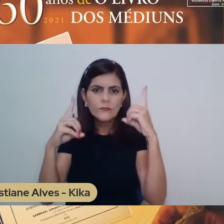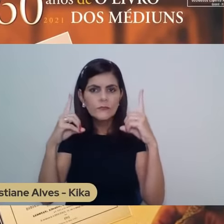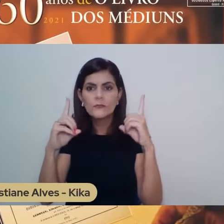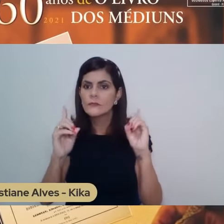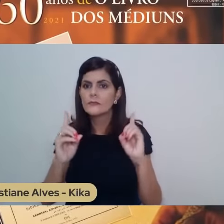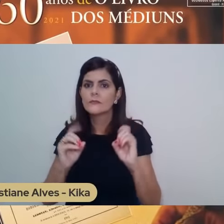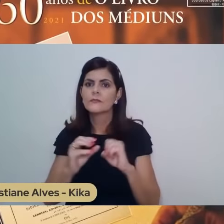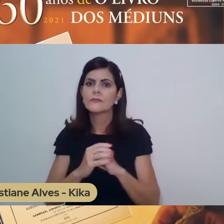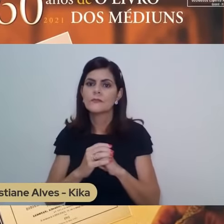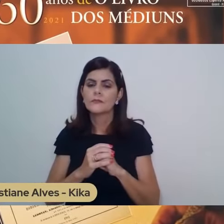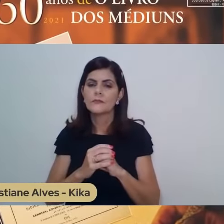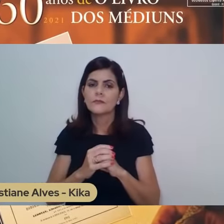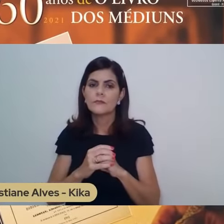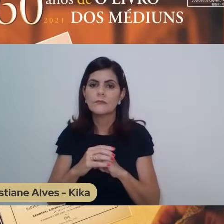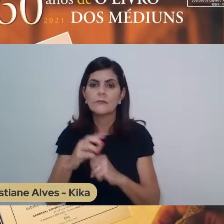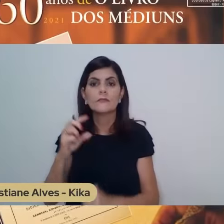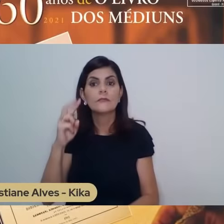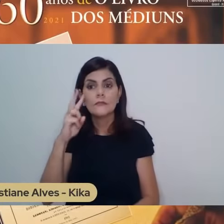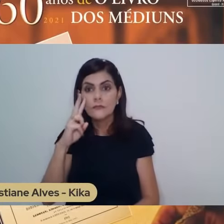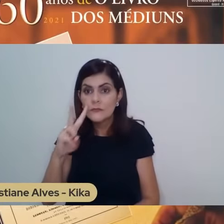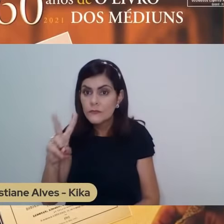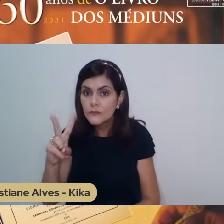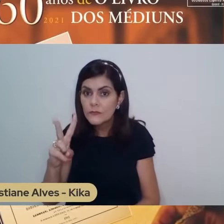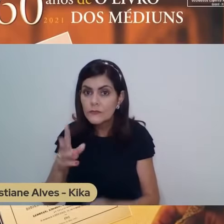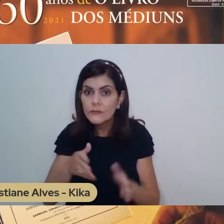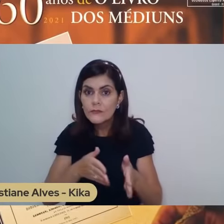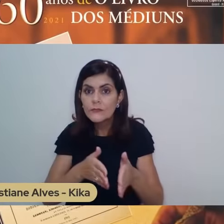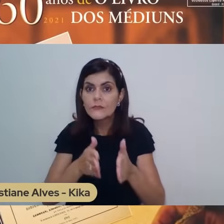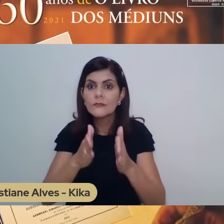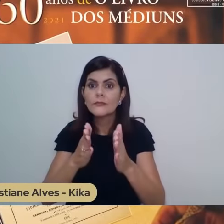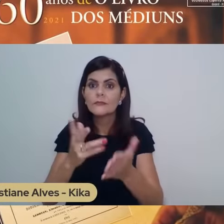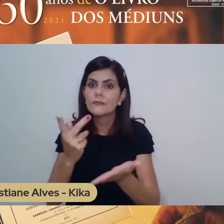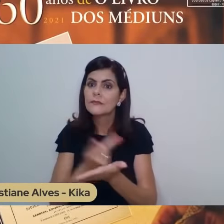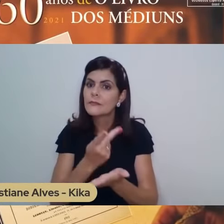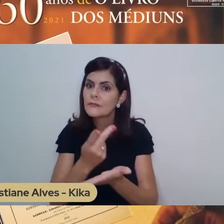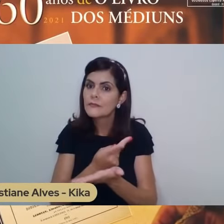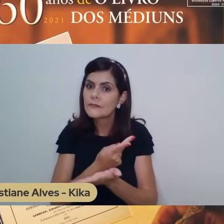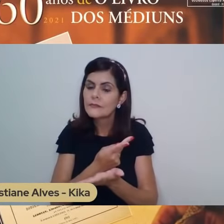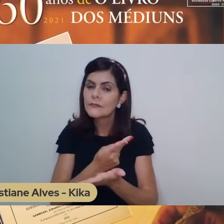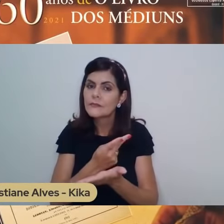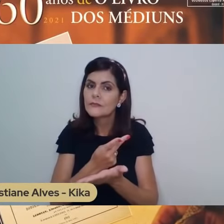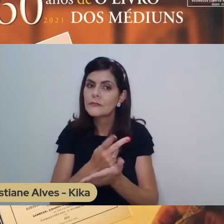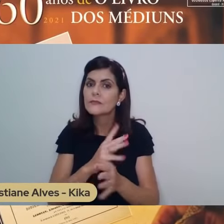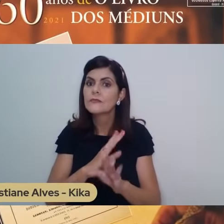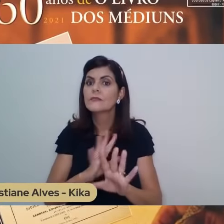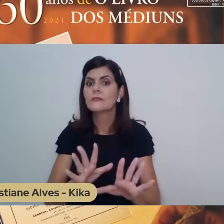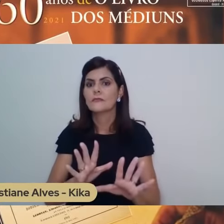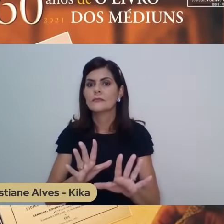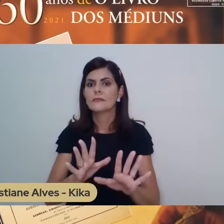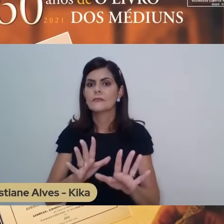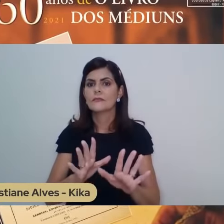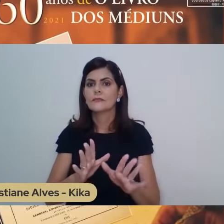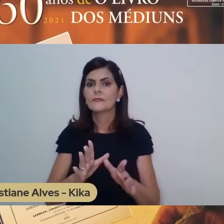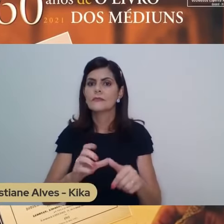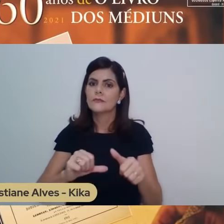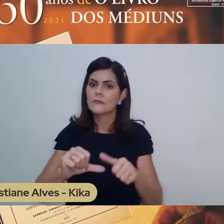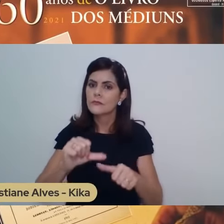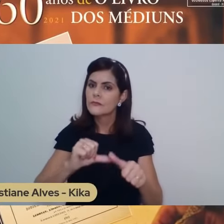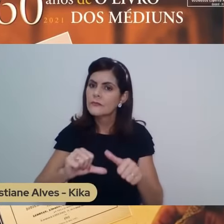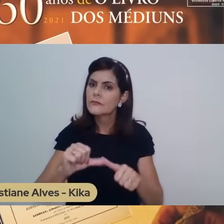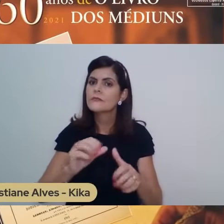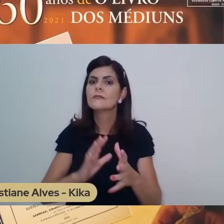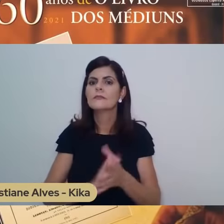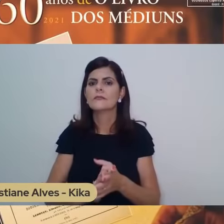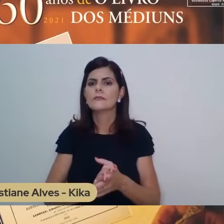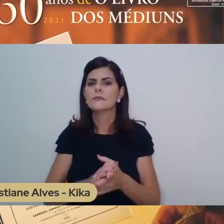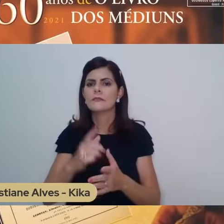Reconhecido o caminho equivocado, abrir-se, estender mãos e coração ao trabalho,